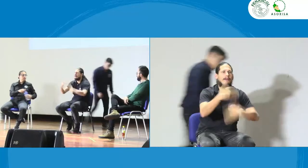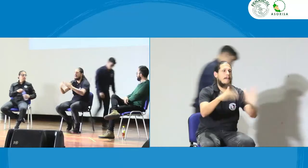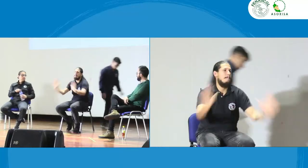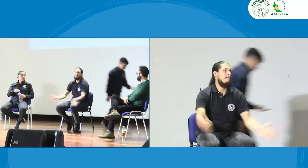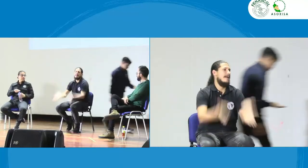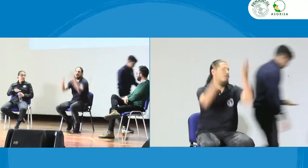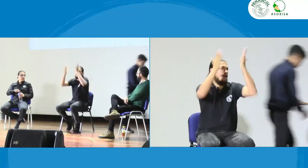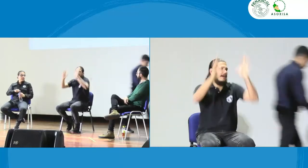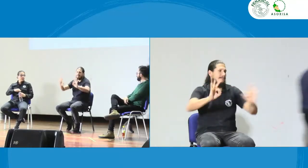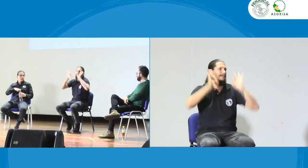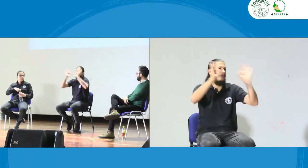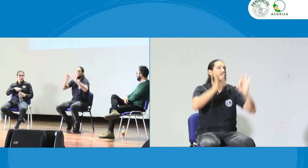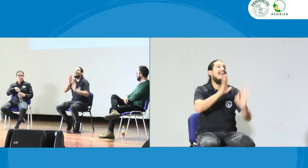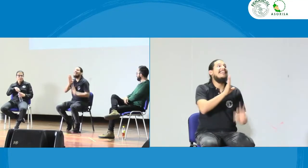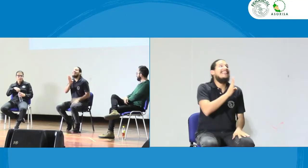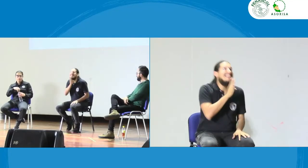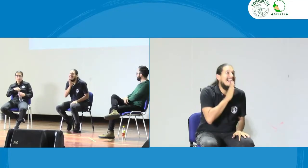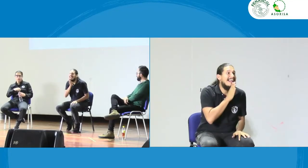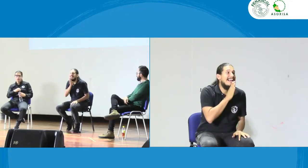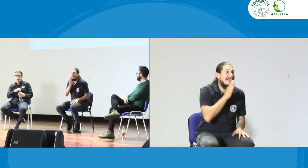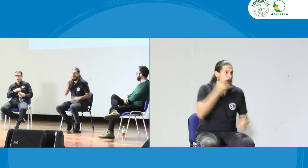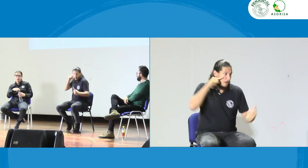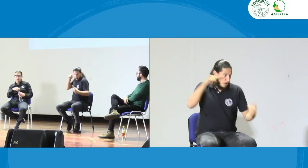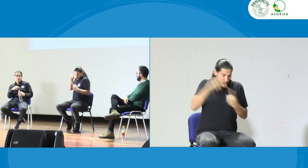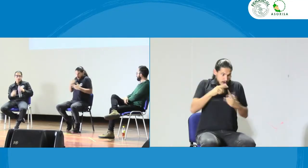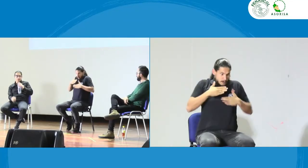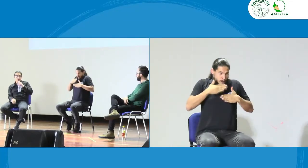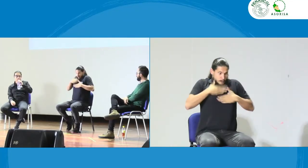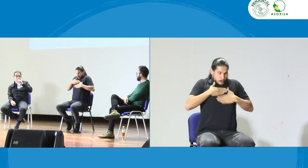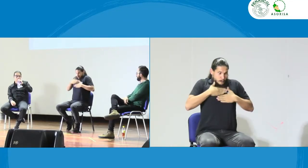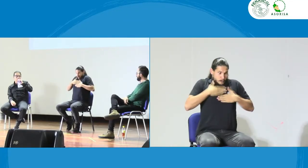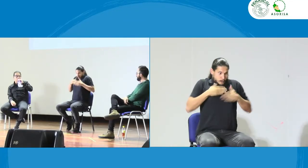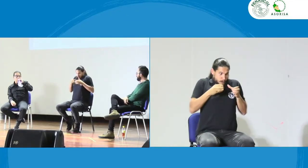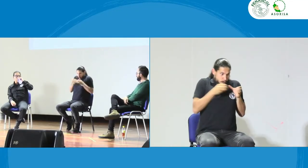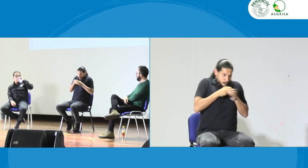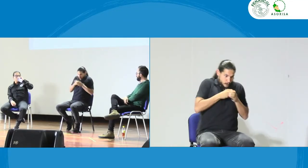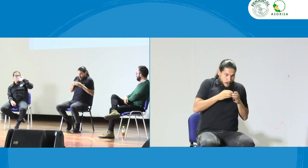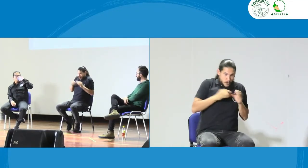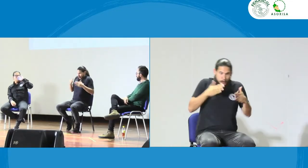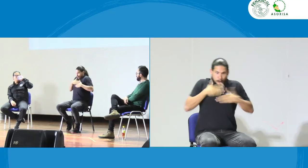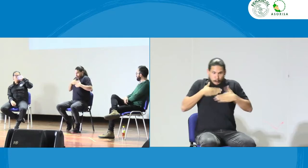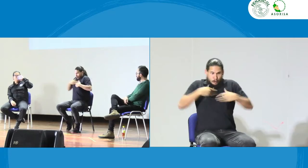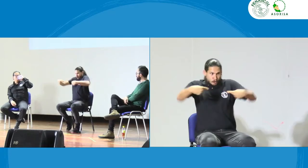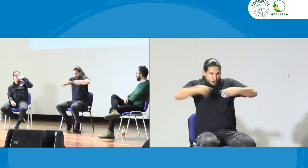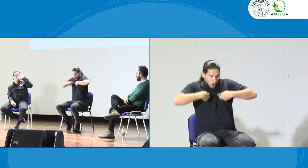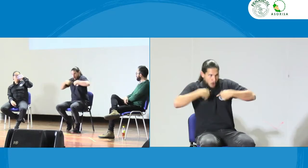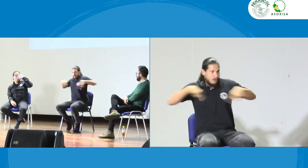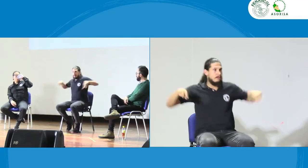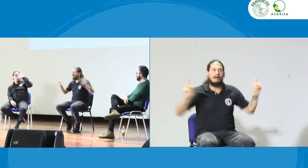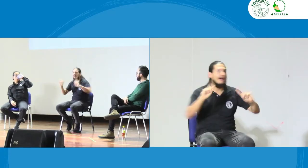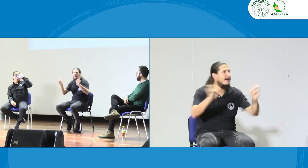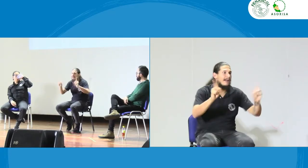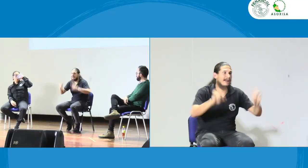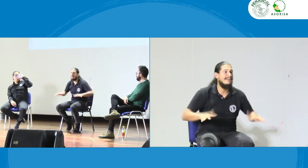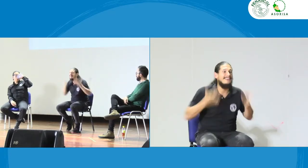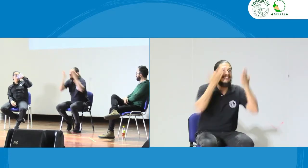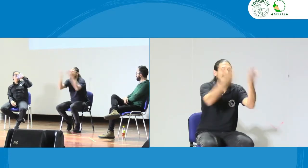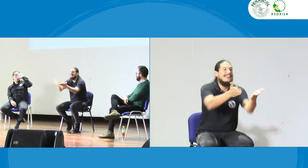trabajar con la comunidad oyente o con los intérpretes pero hay que romper eso y hay que trabajar en pro ¿cuál es el objetivo? no es solamente pensar en mi asociación